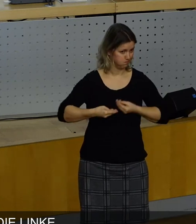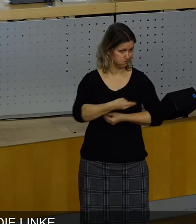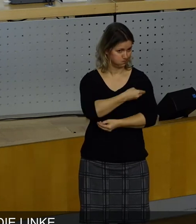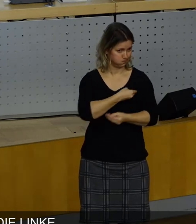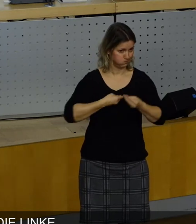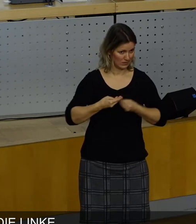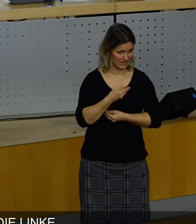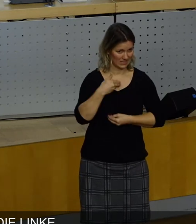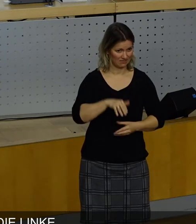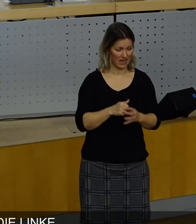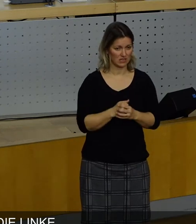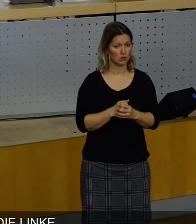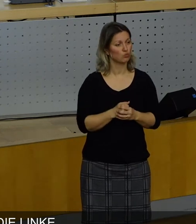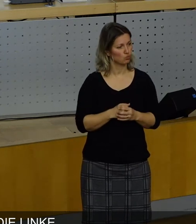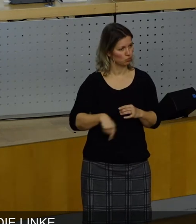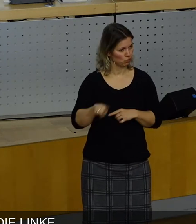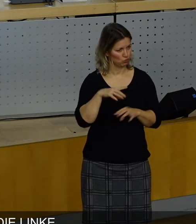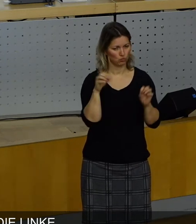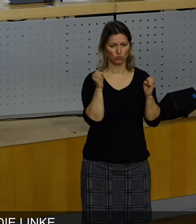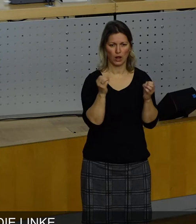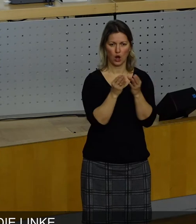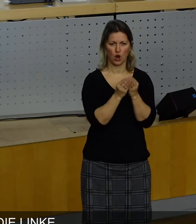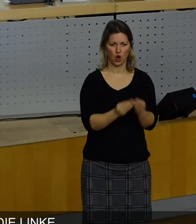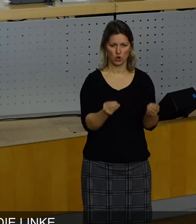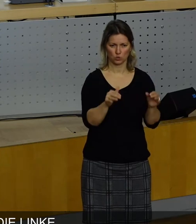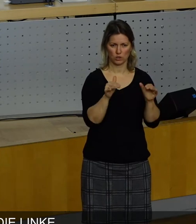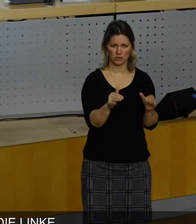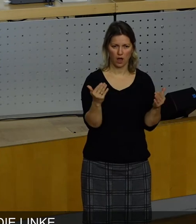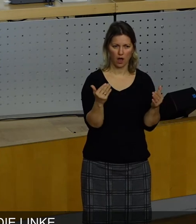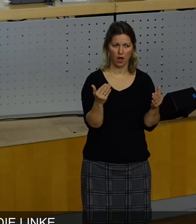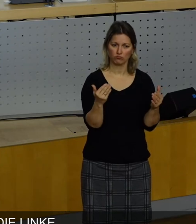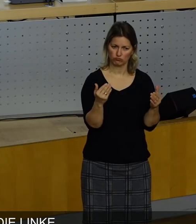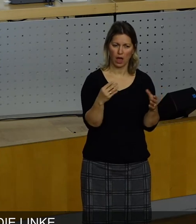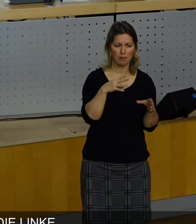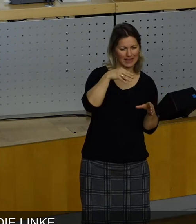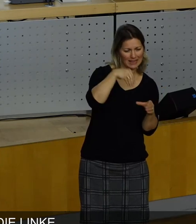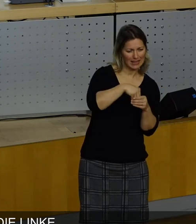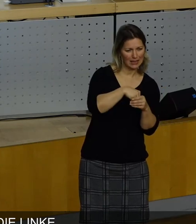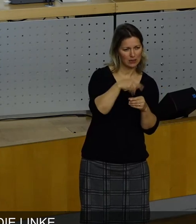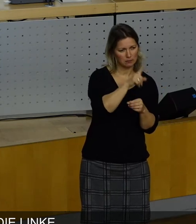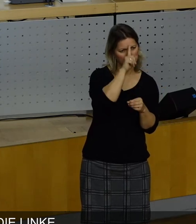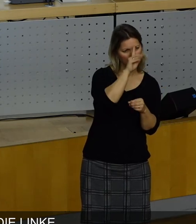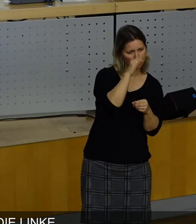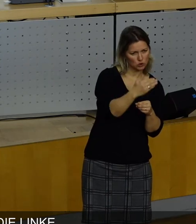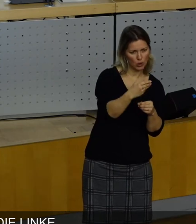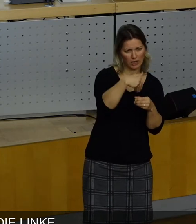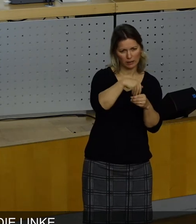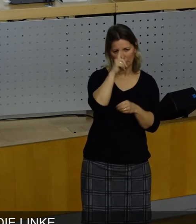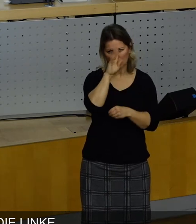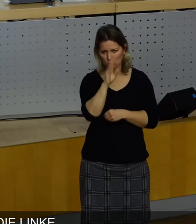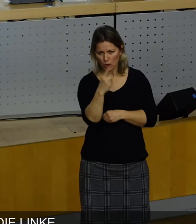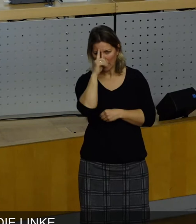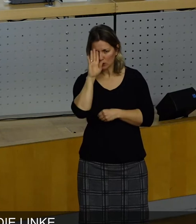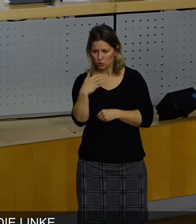sind und auch zu Lösungen gekommen sind, die auch durchaus eben inhaltlich sehr unterschiedliche Positionen vertreten, zeigt doch,